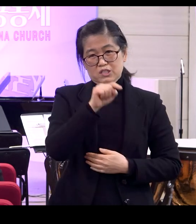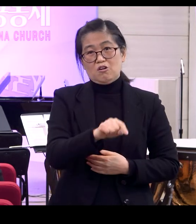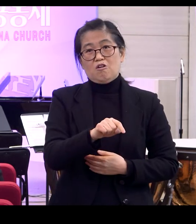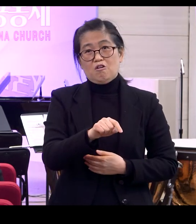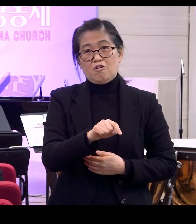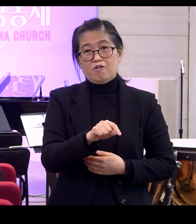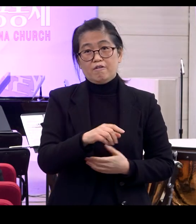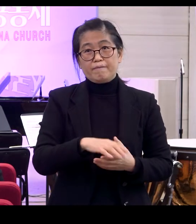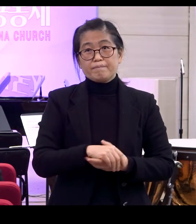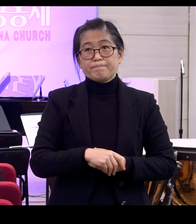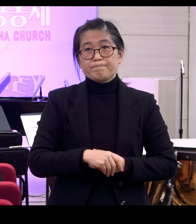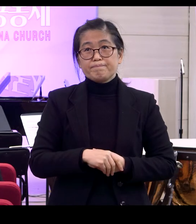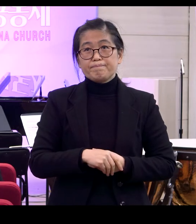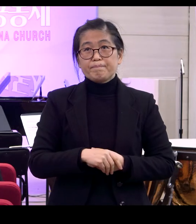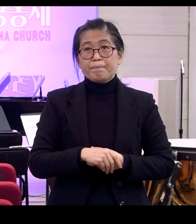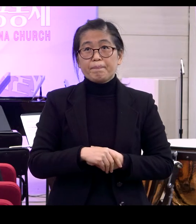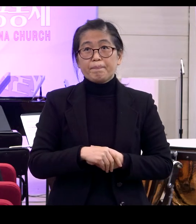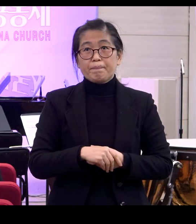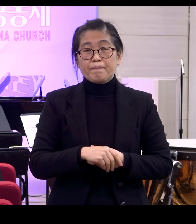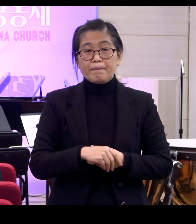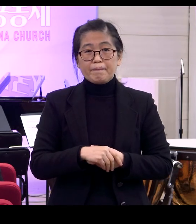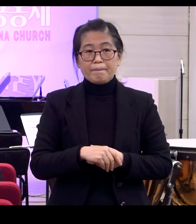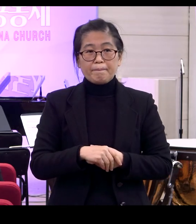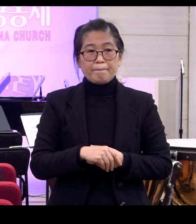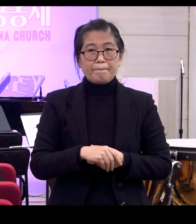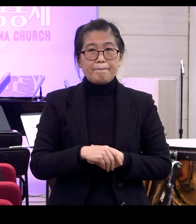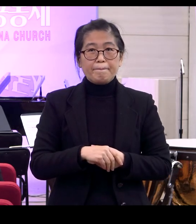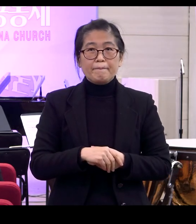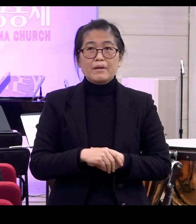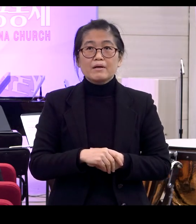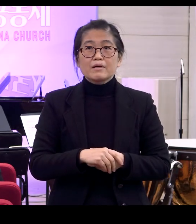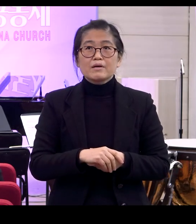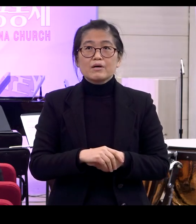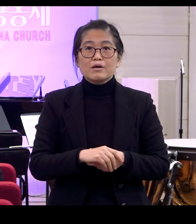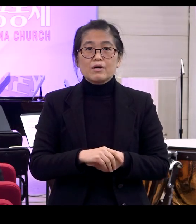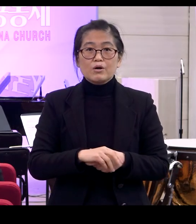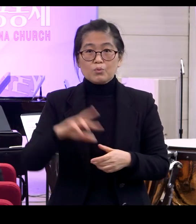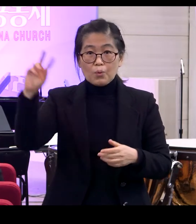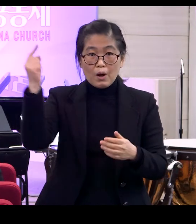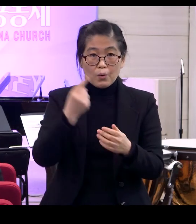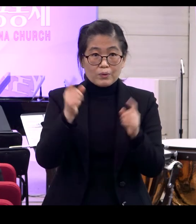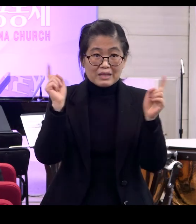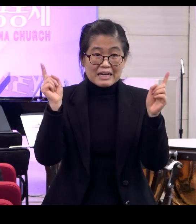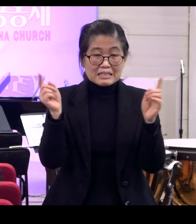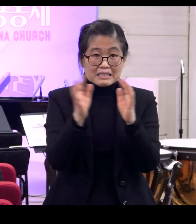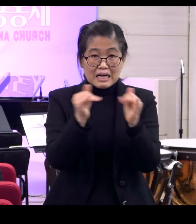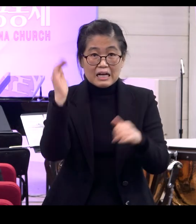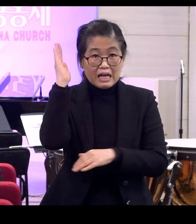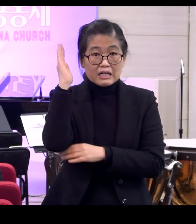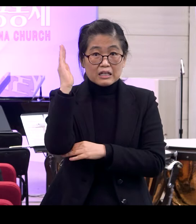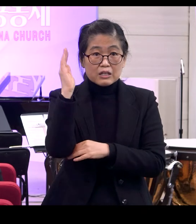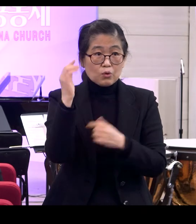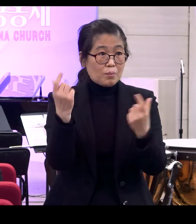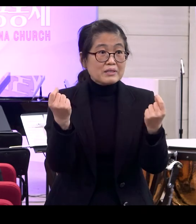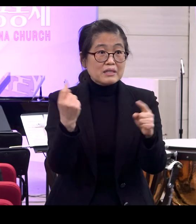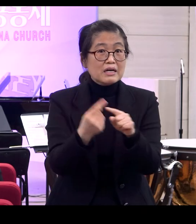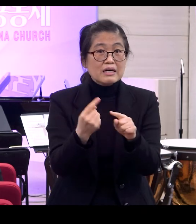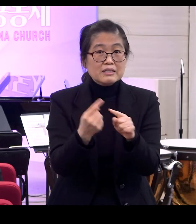이게 복음이에요 바로 그 이야기가 돌아온 탕자 이야기 아닙니까? 복음을 가장 잘